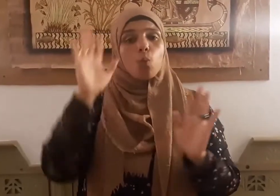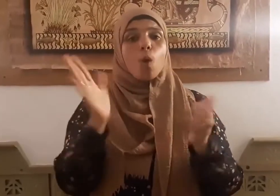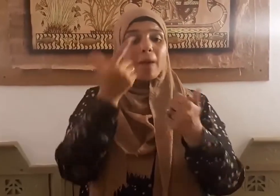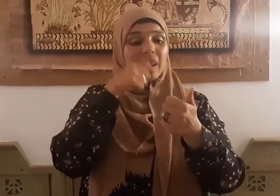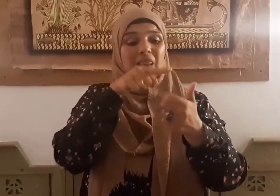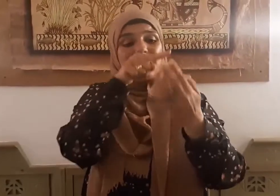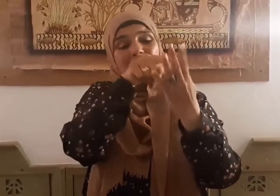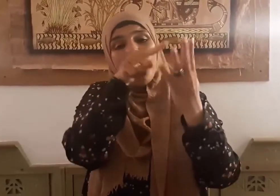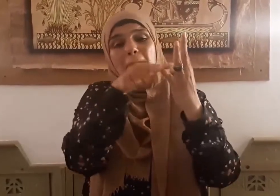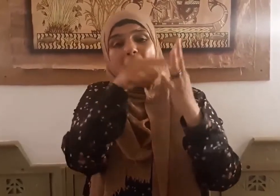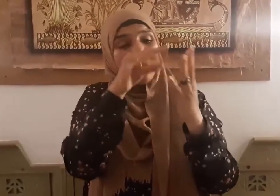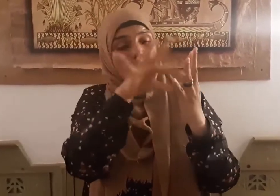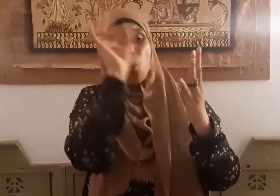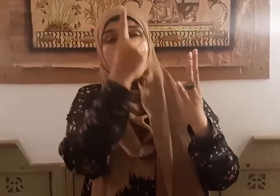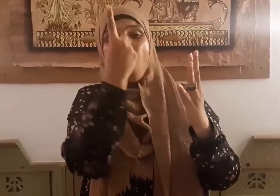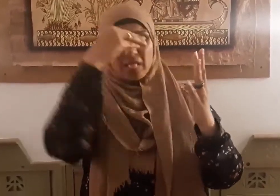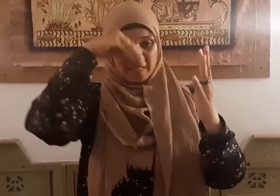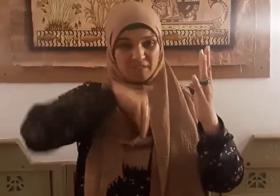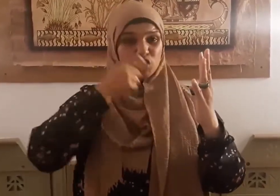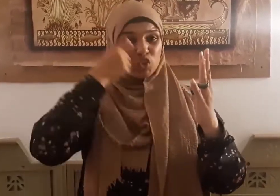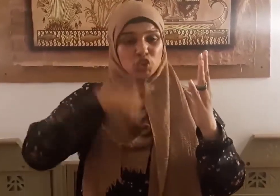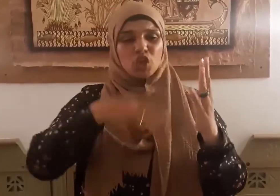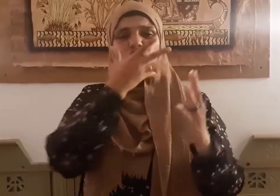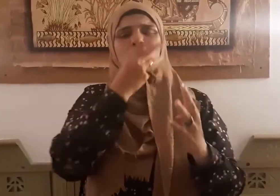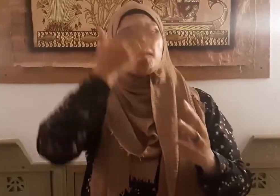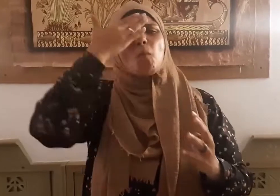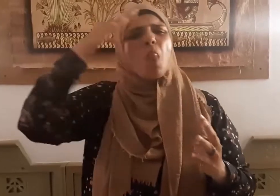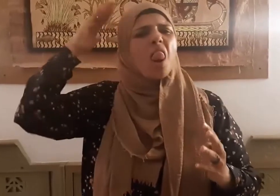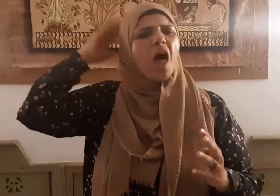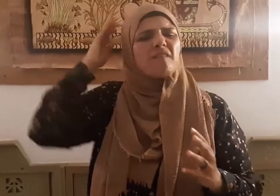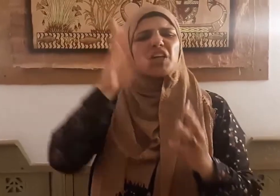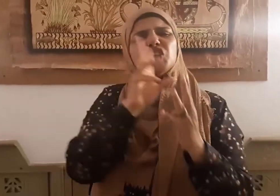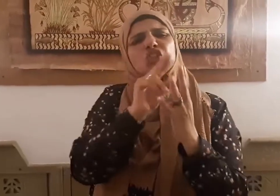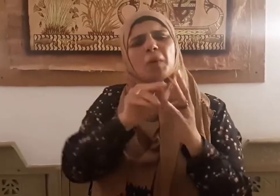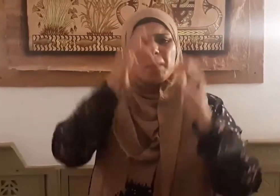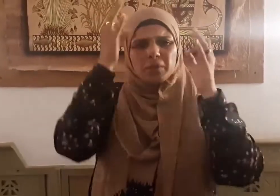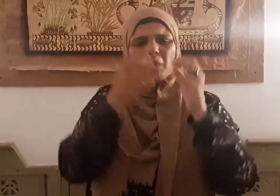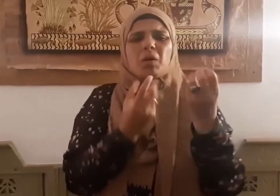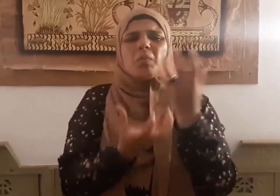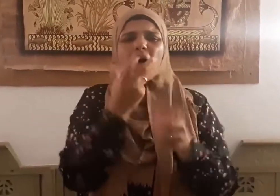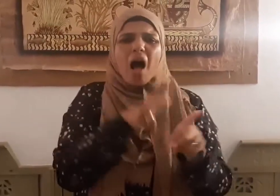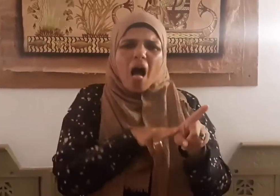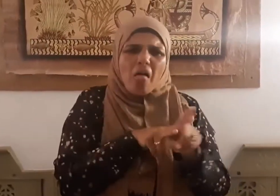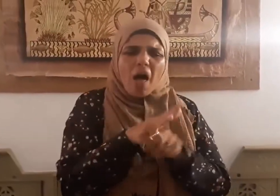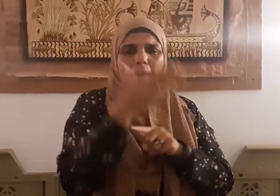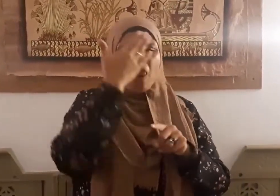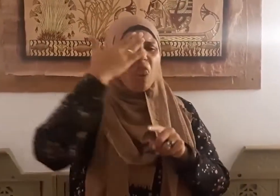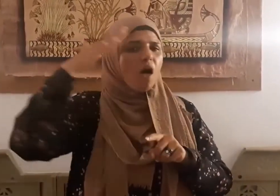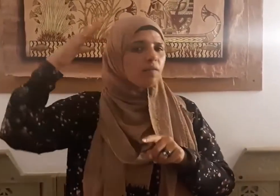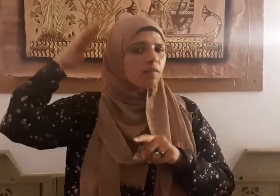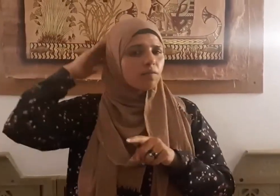خصلة منهن كانت فيه خصلة من النفاق حتى يدعها